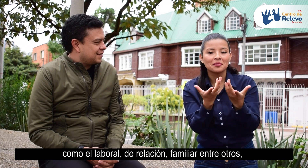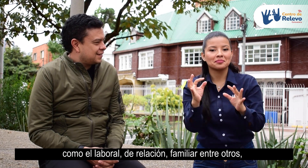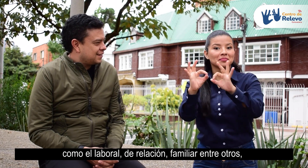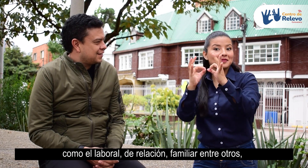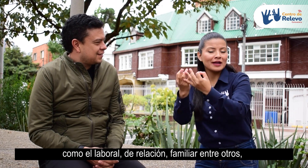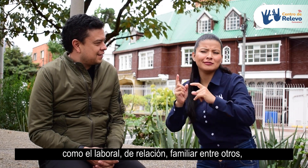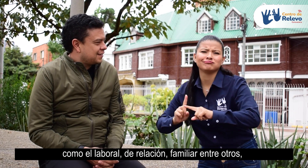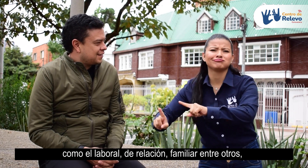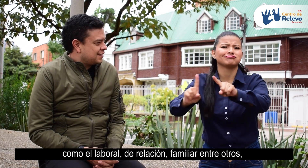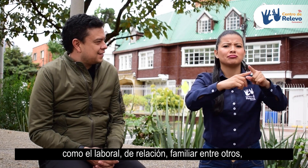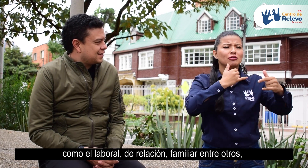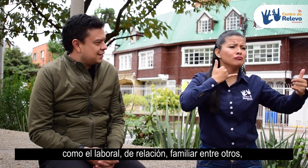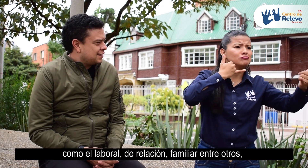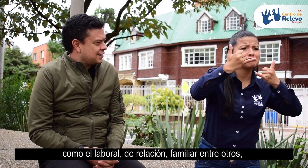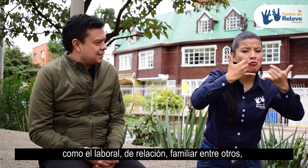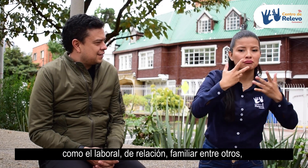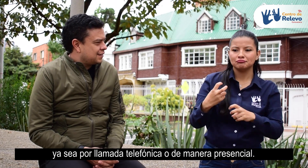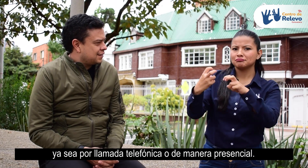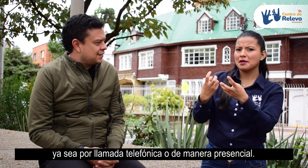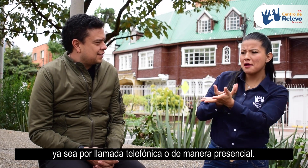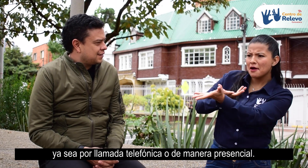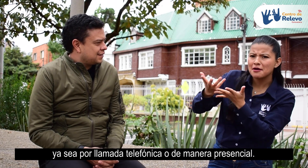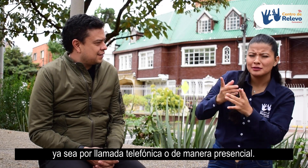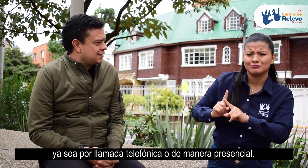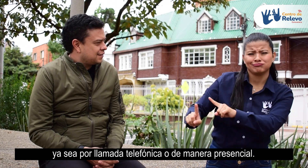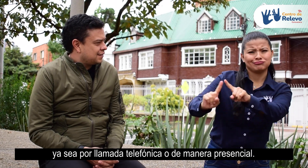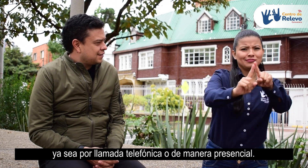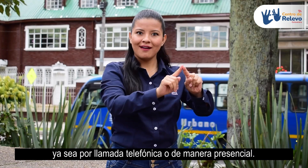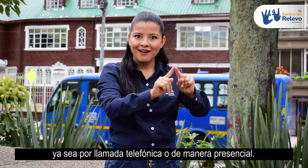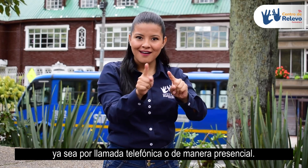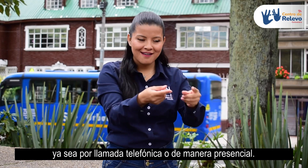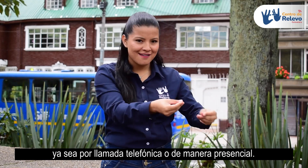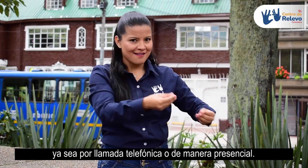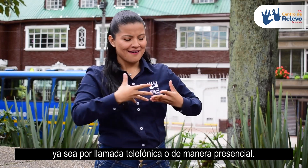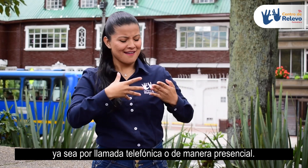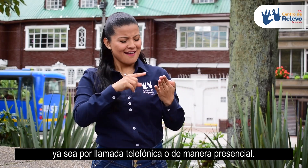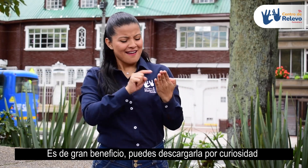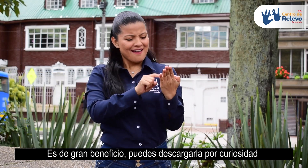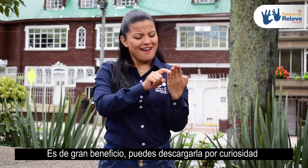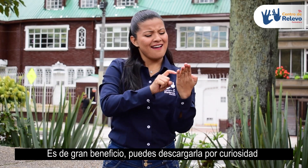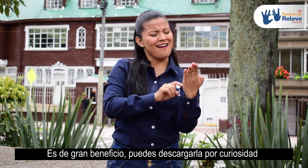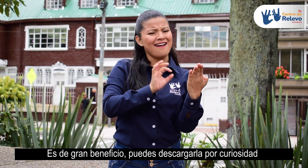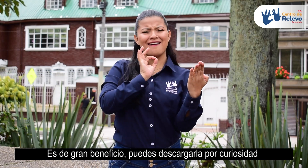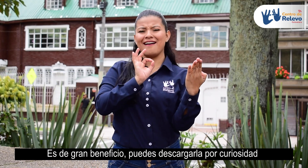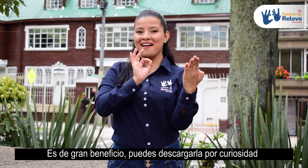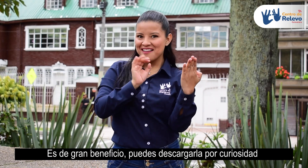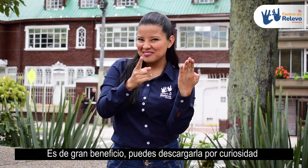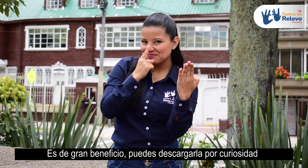relación, familiar, entre otros, ya sea por llamada telefónica o de manera presencial. Es de gran beneficio.